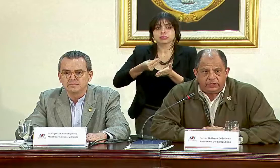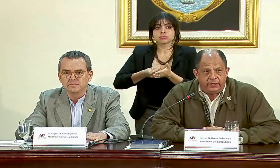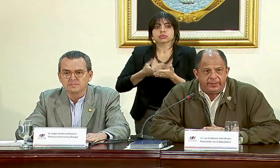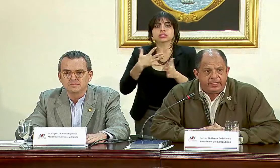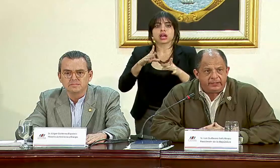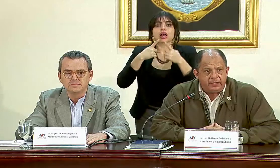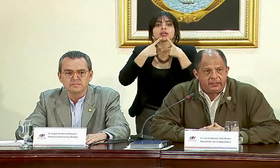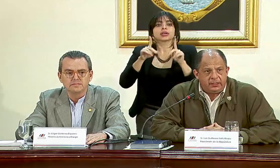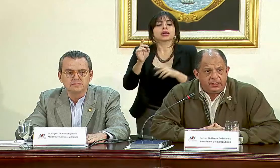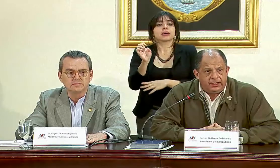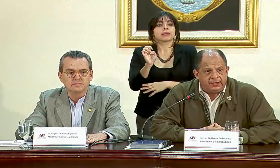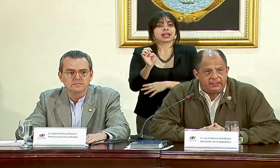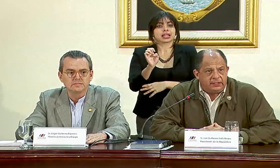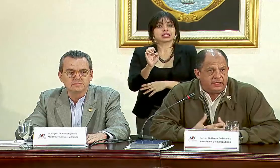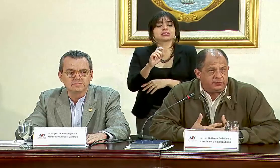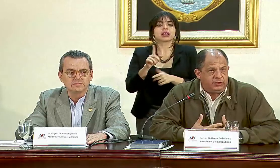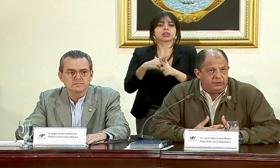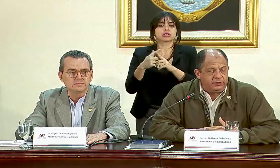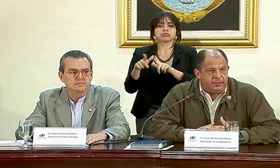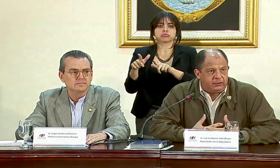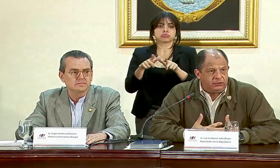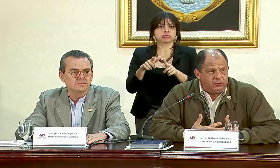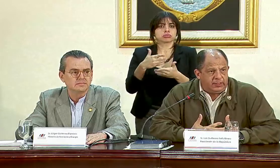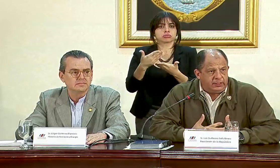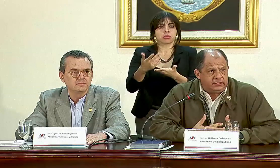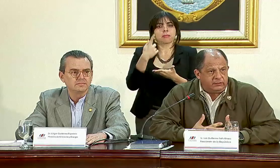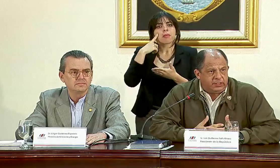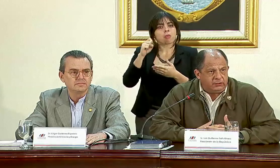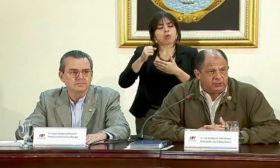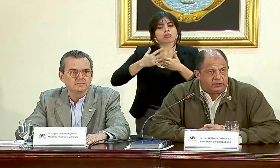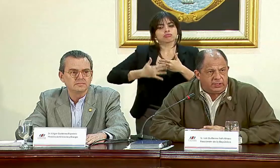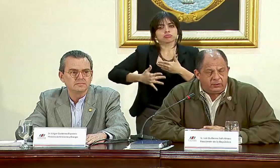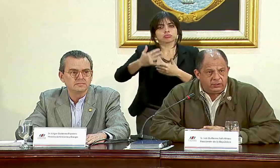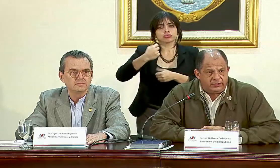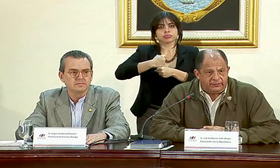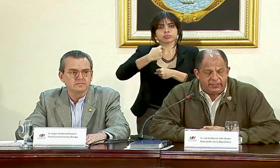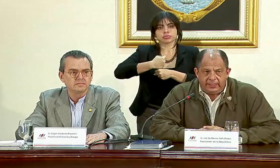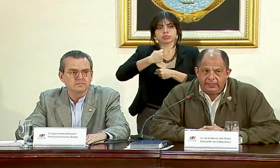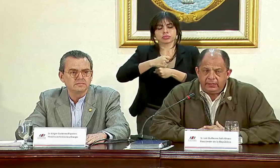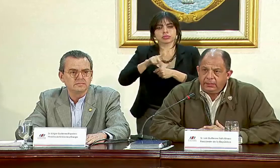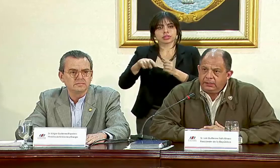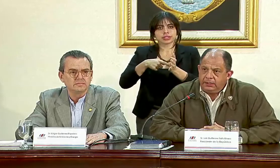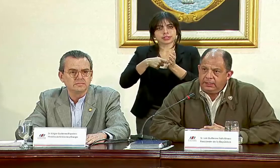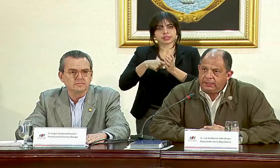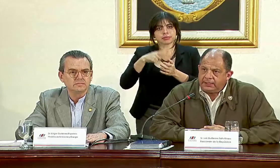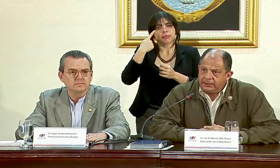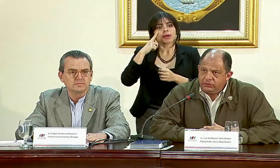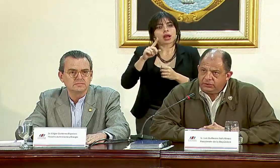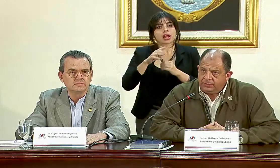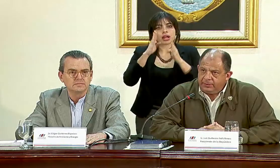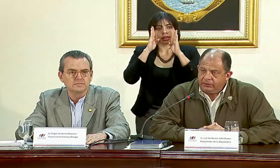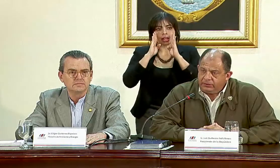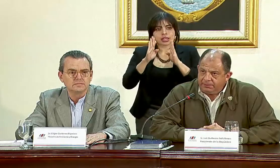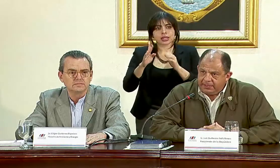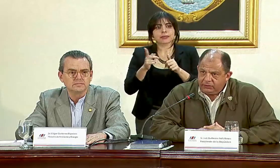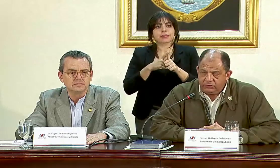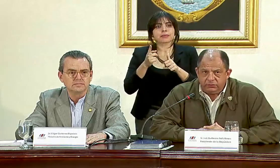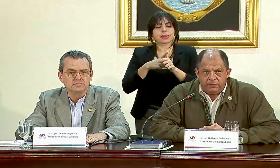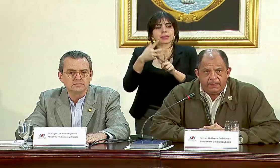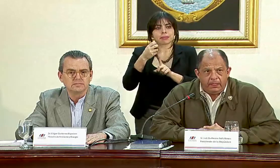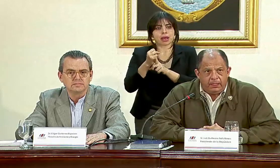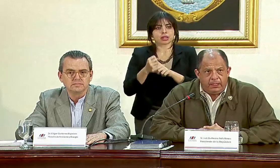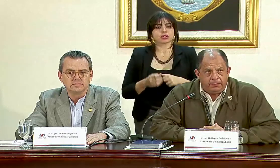una declaratoria de emergencia, están ya disponibles para continuar desarrollando el trabajo que se requiere de atención de primeros